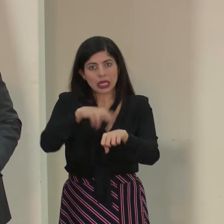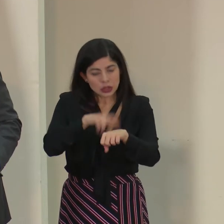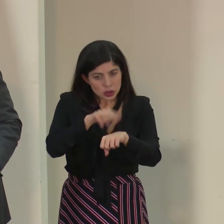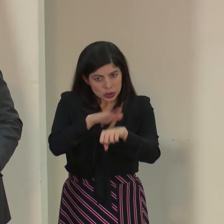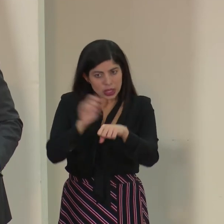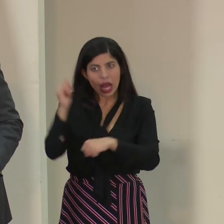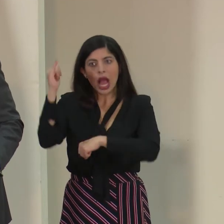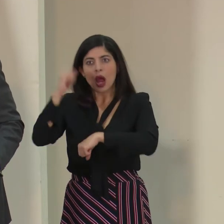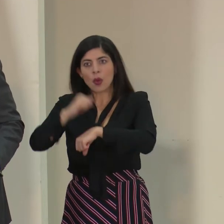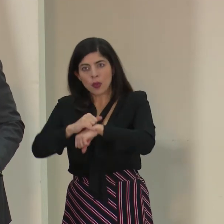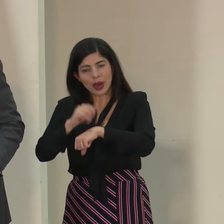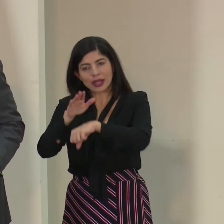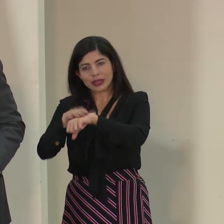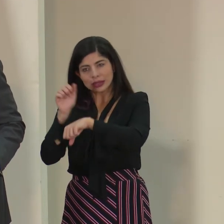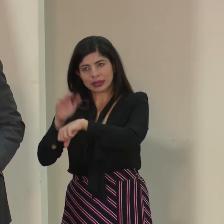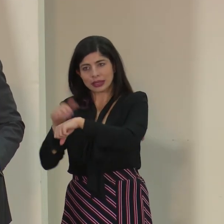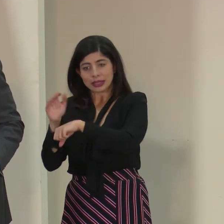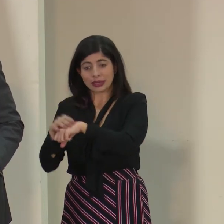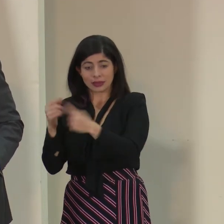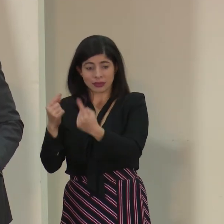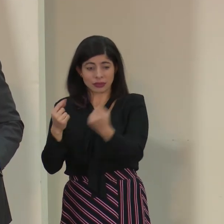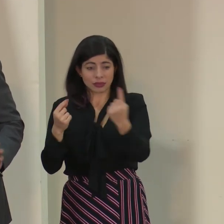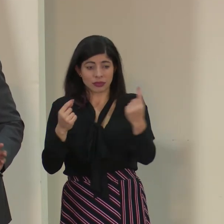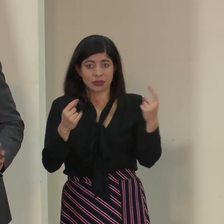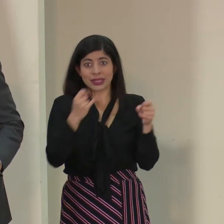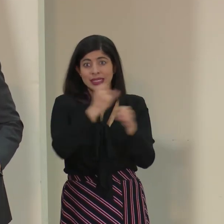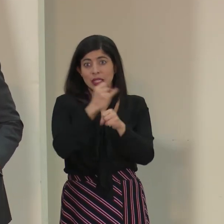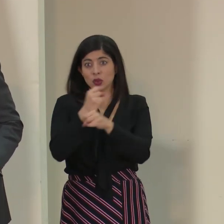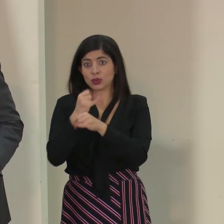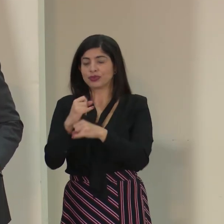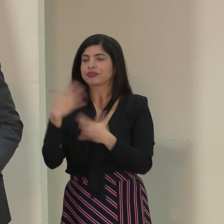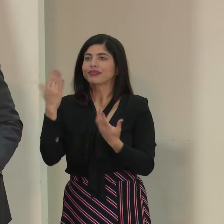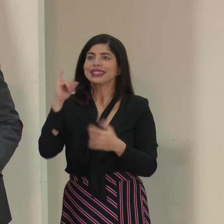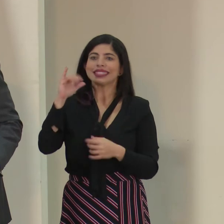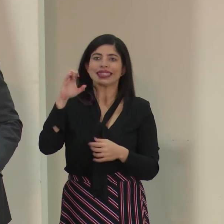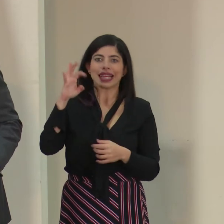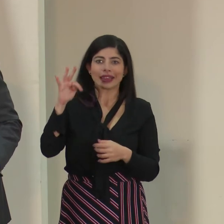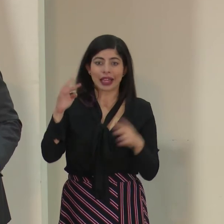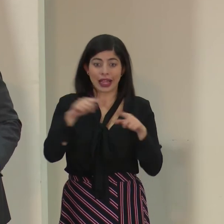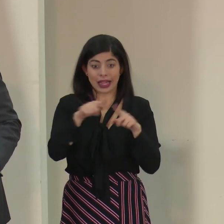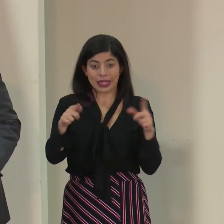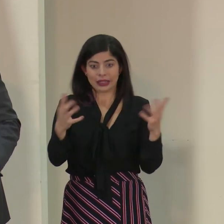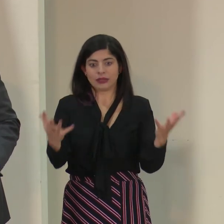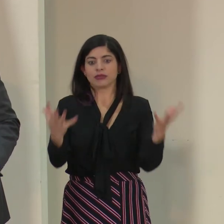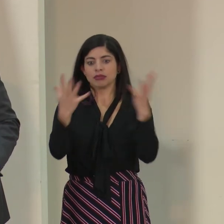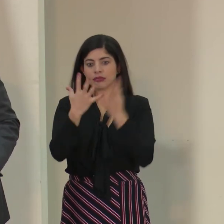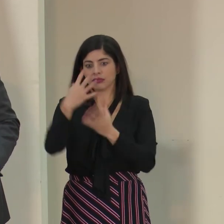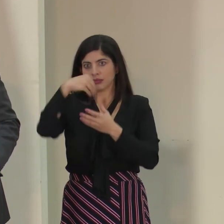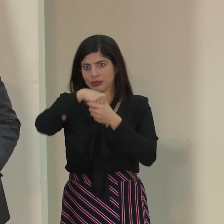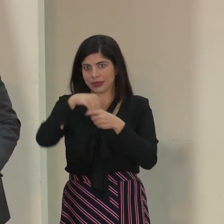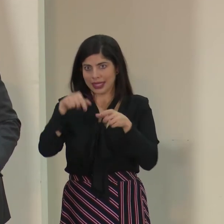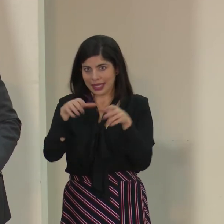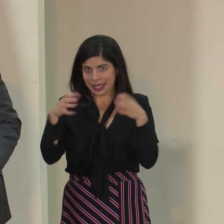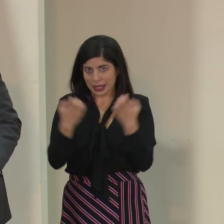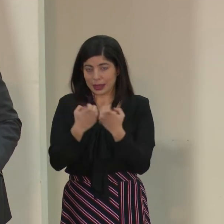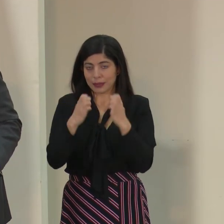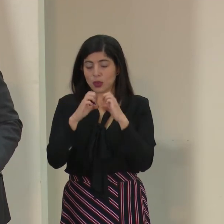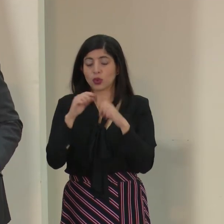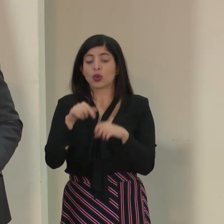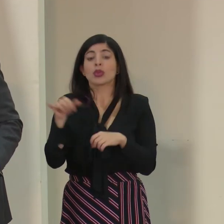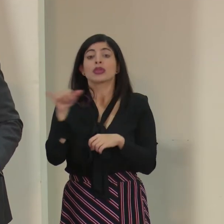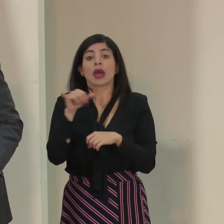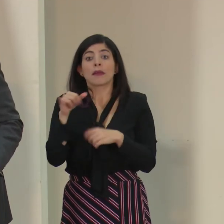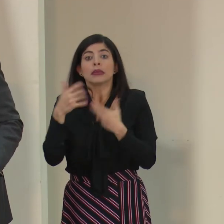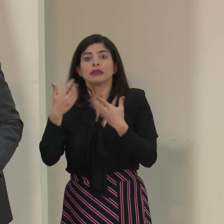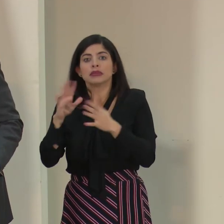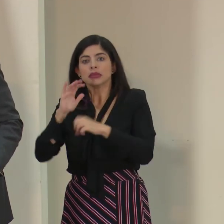aeropuertos y así sucesivamente cada una de las instituciones, ICT, que forman parte de este engranaje. A su vez, se